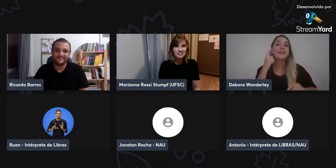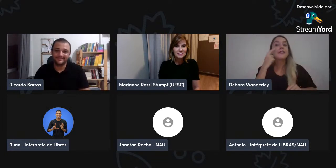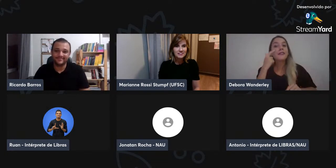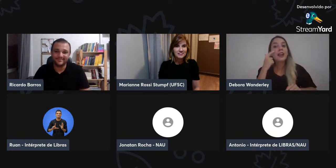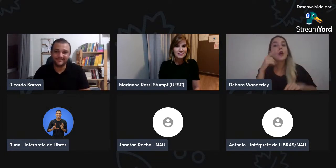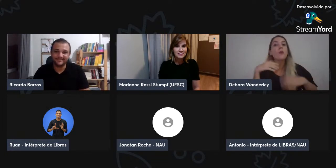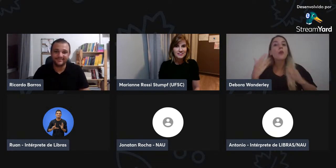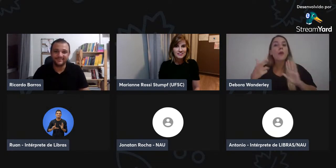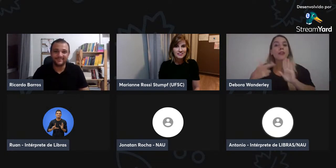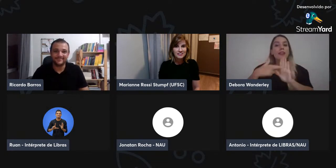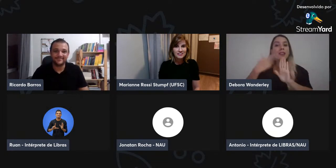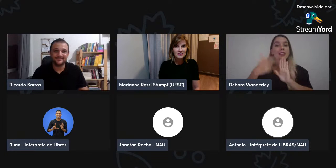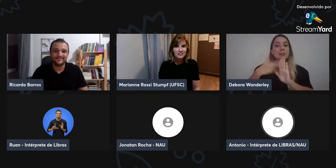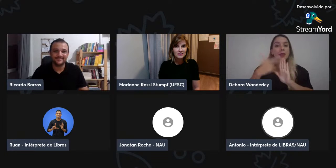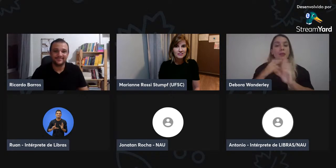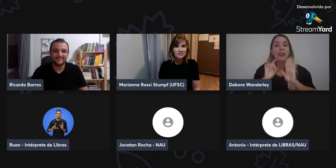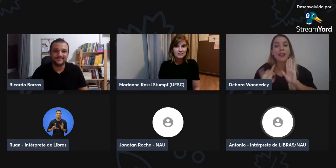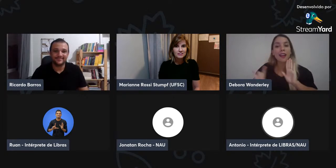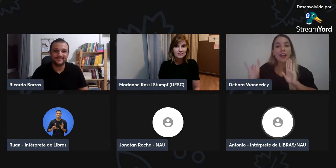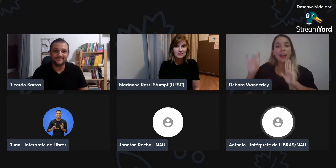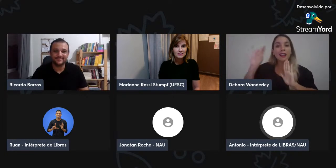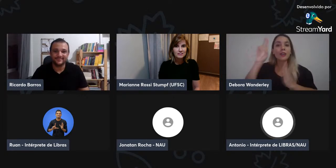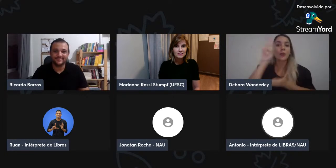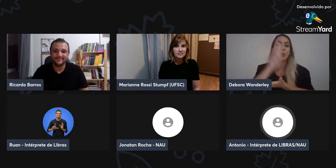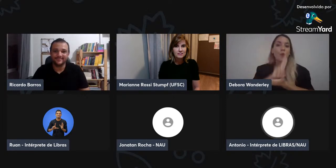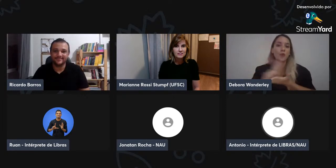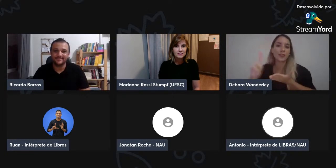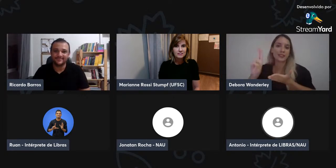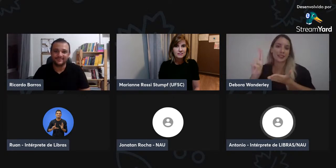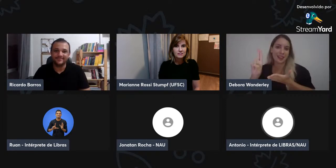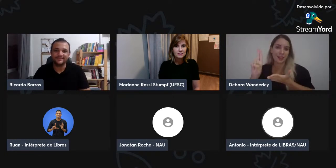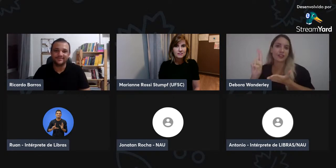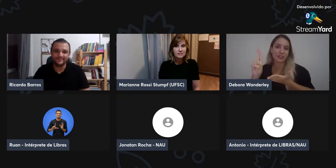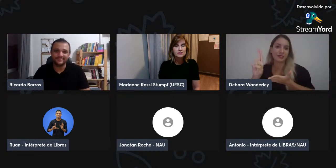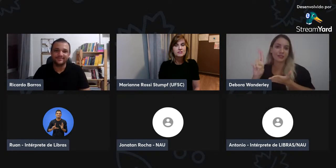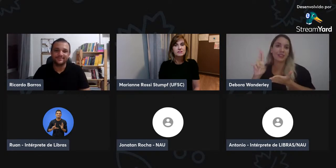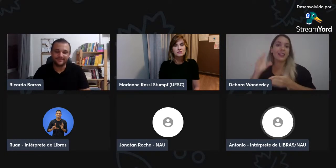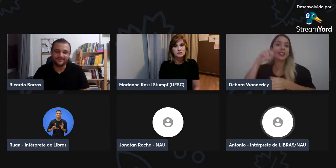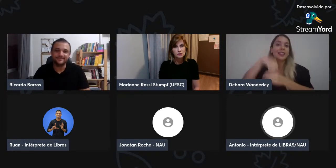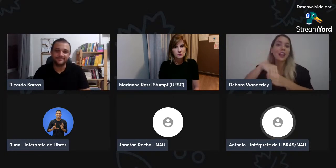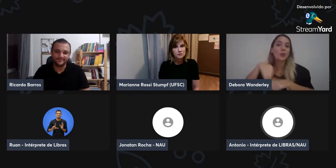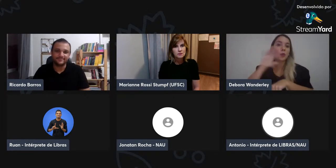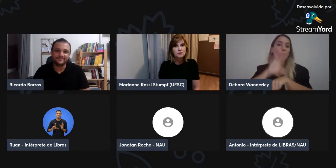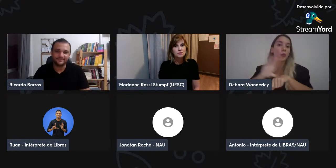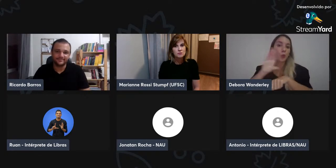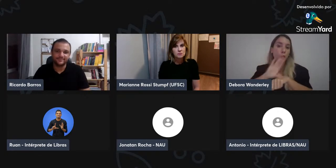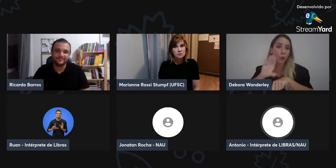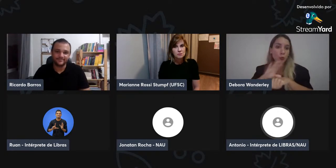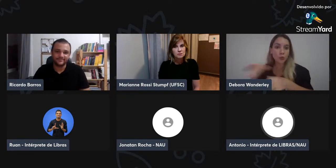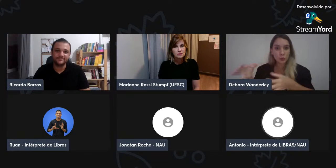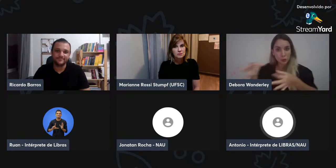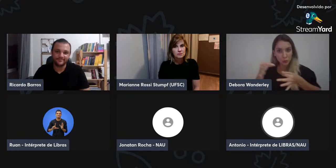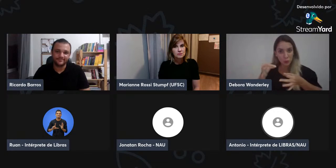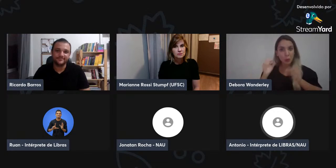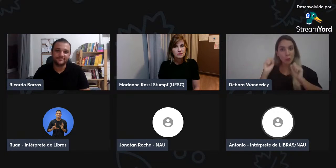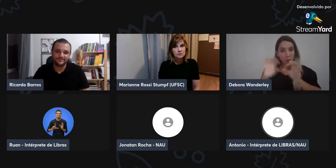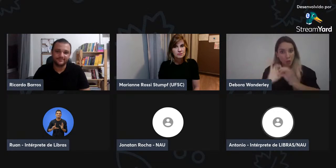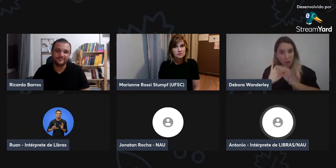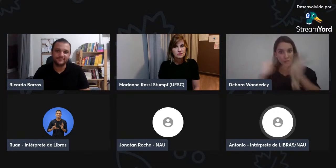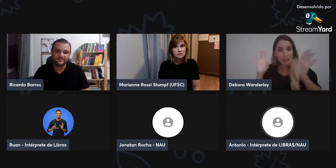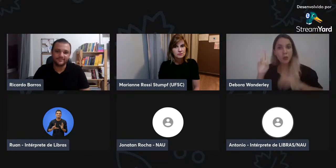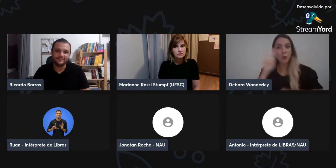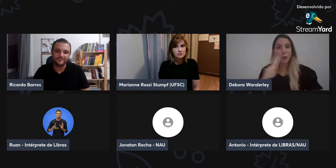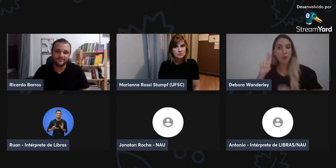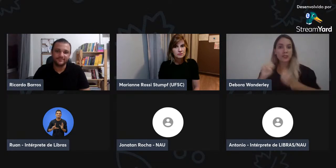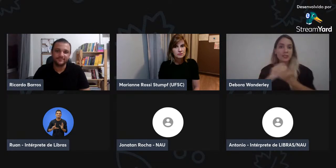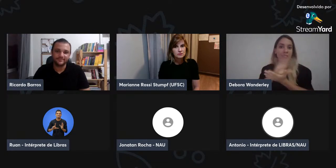quê? Por que não, né? Então, interessante que, por exemplo, lá na UF, se não me engano, o